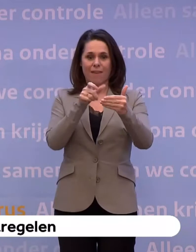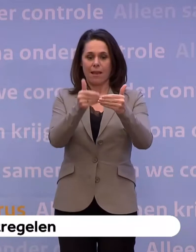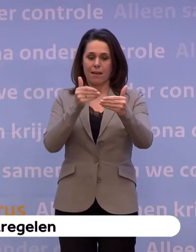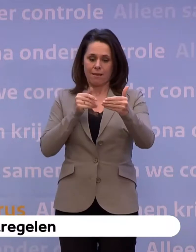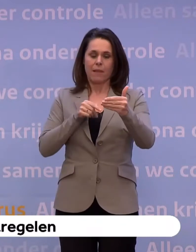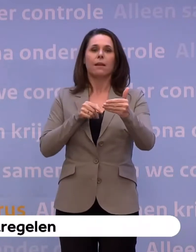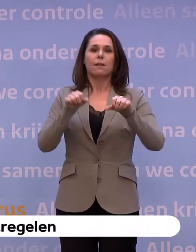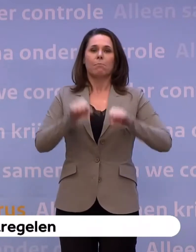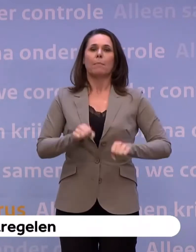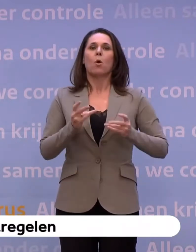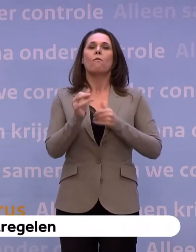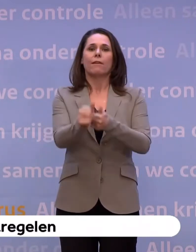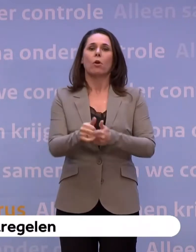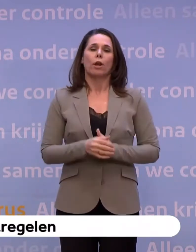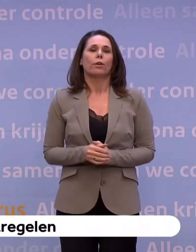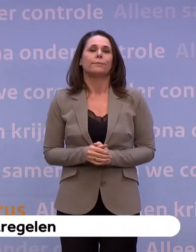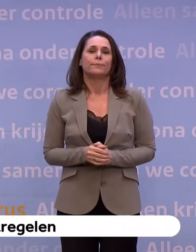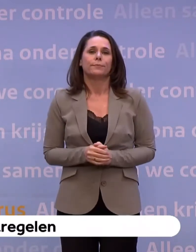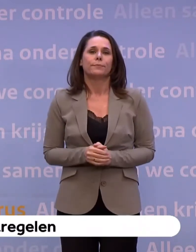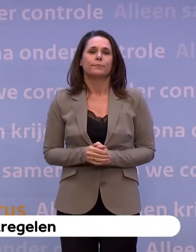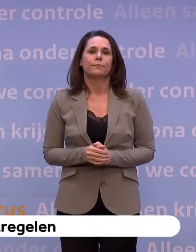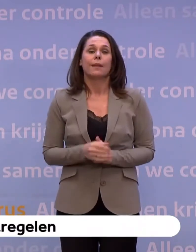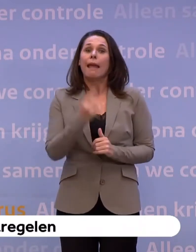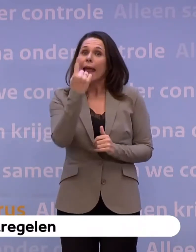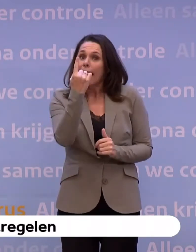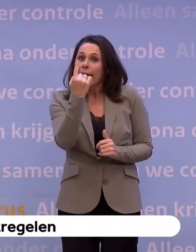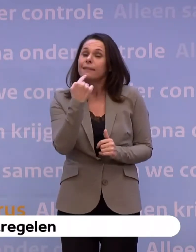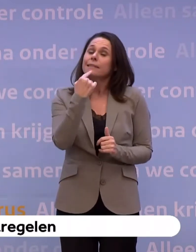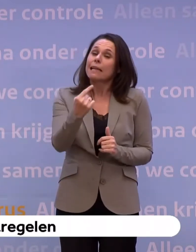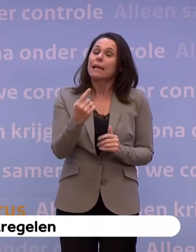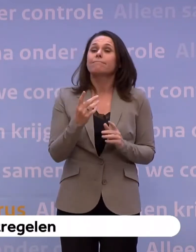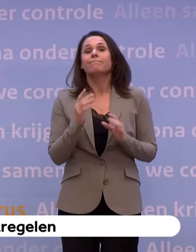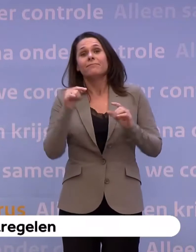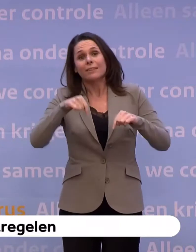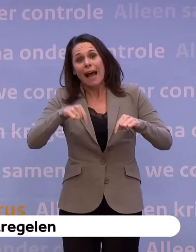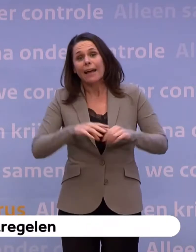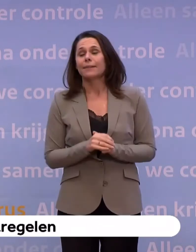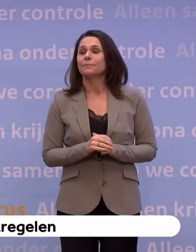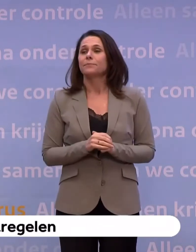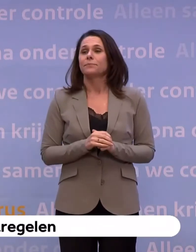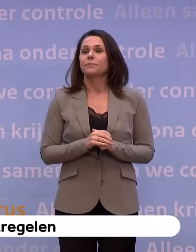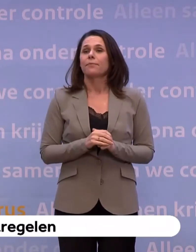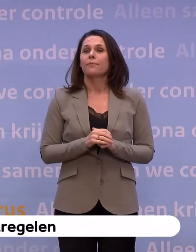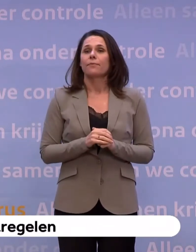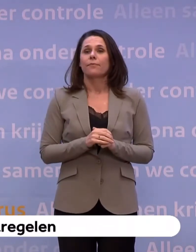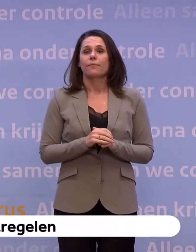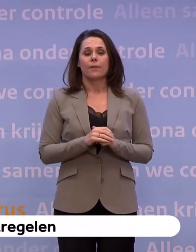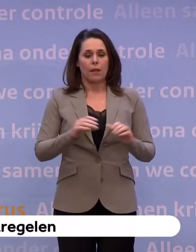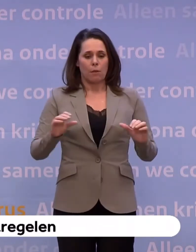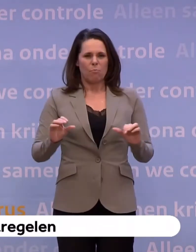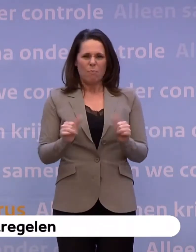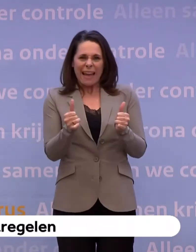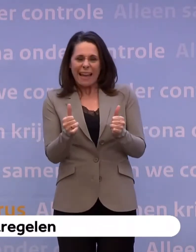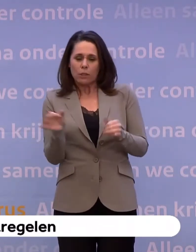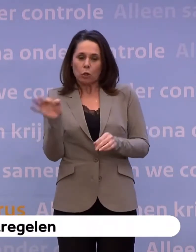vervolg. En het enige dat ik daar vandaag over kan zeggen, is dat de kans op een begin van